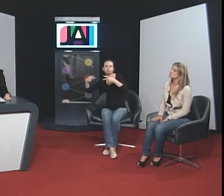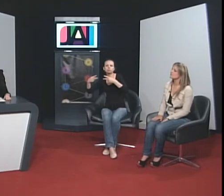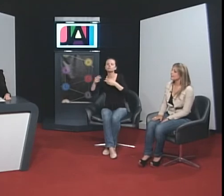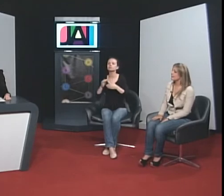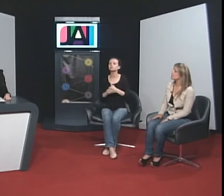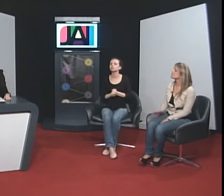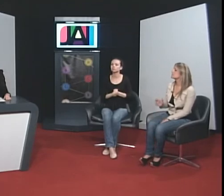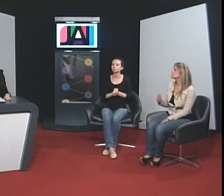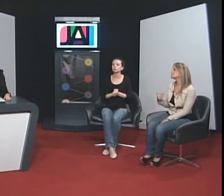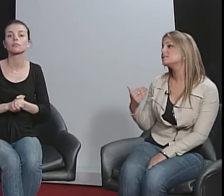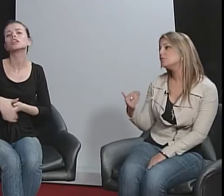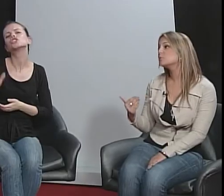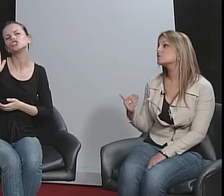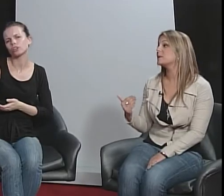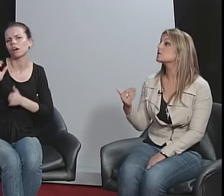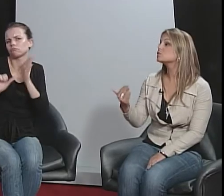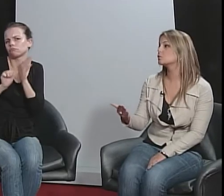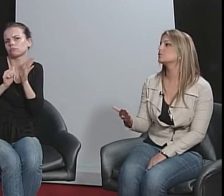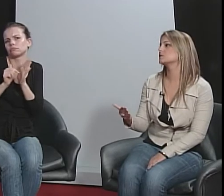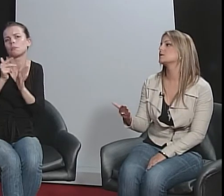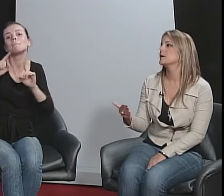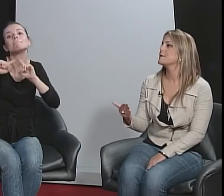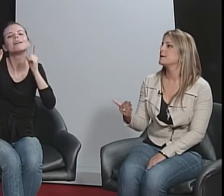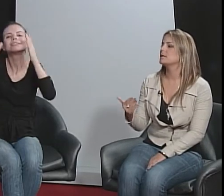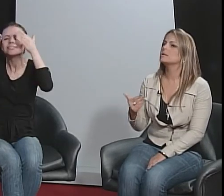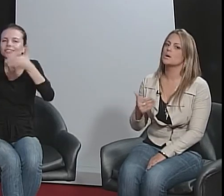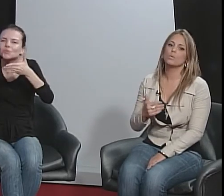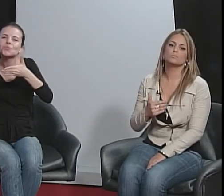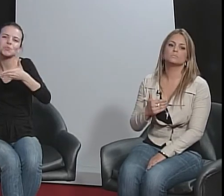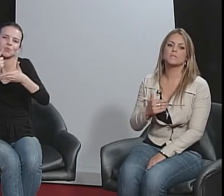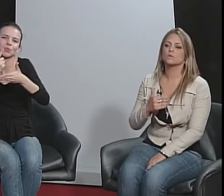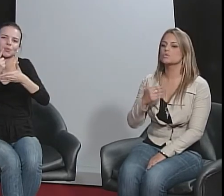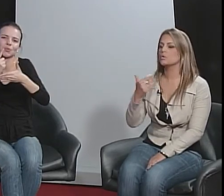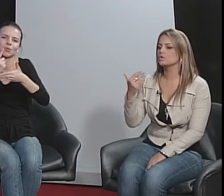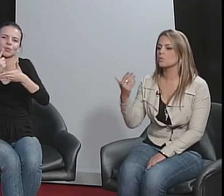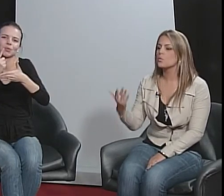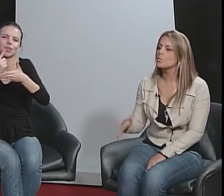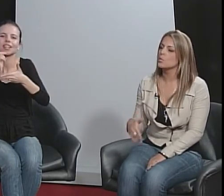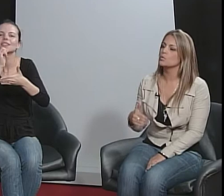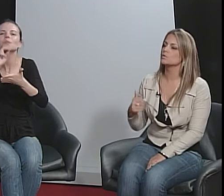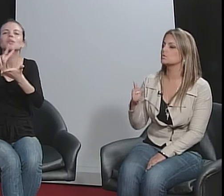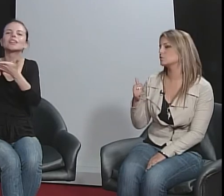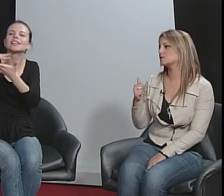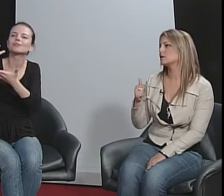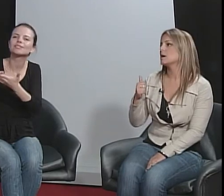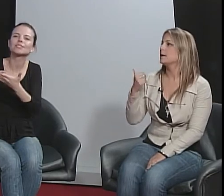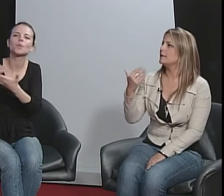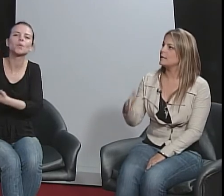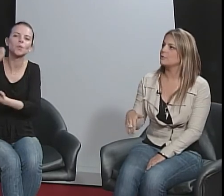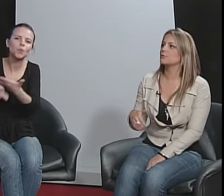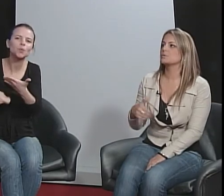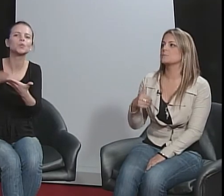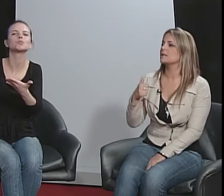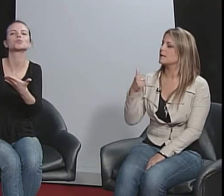trabalhos, mas específicos para surdos. Então, traduções de concursos, livros, materiais